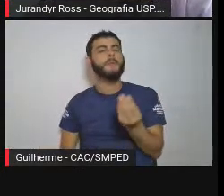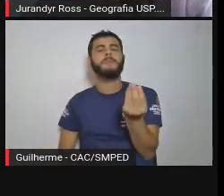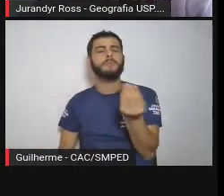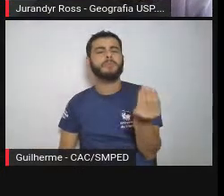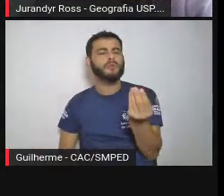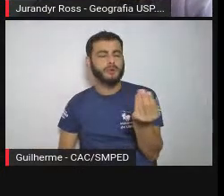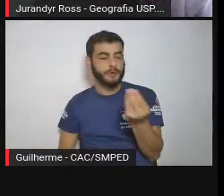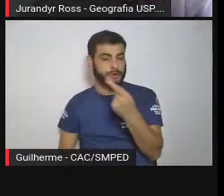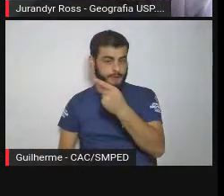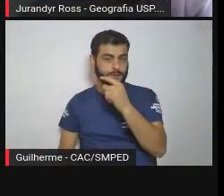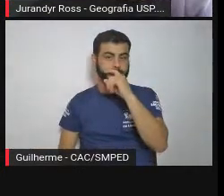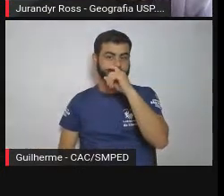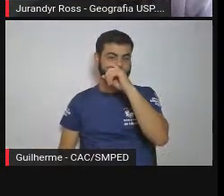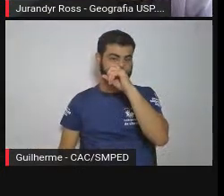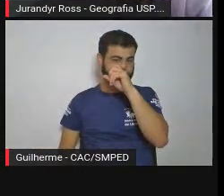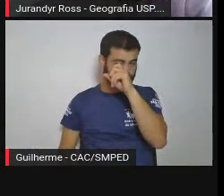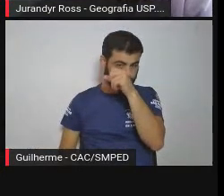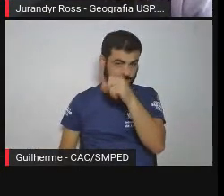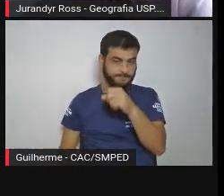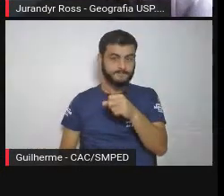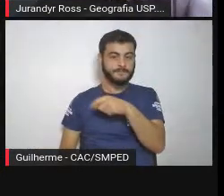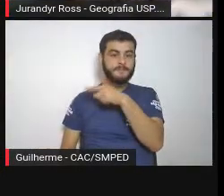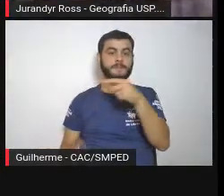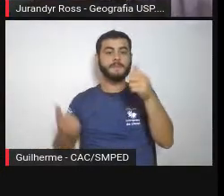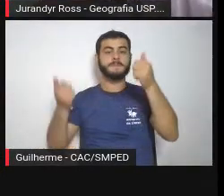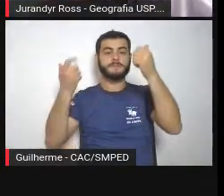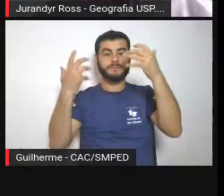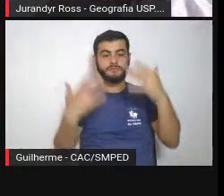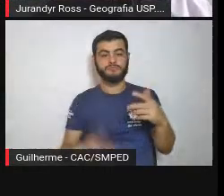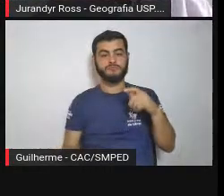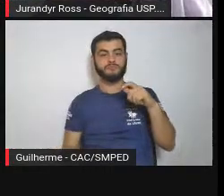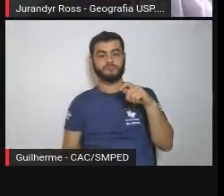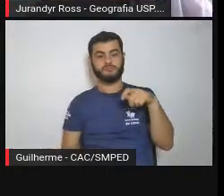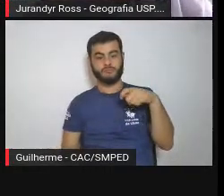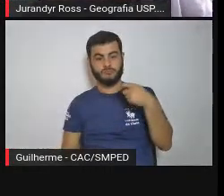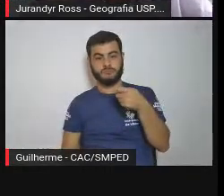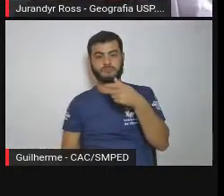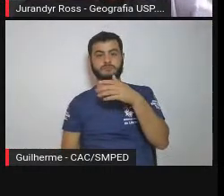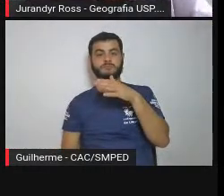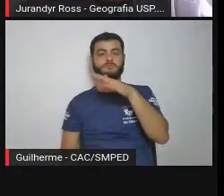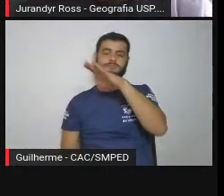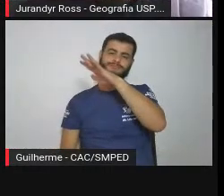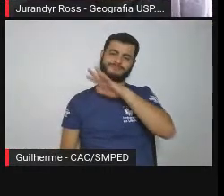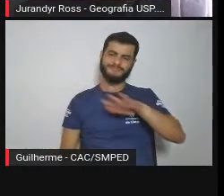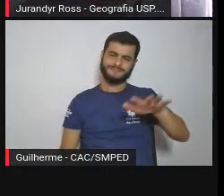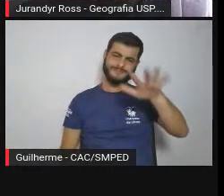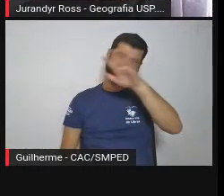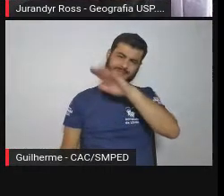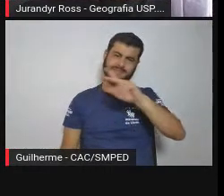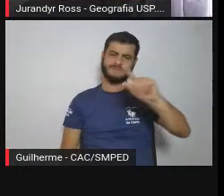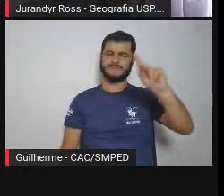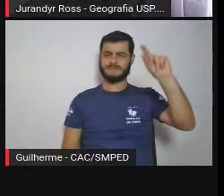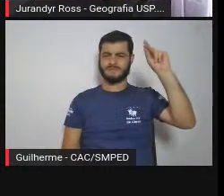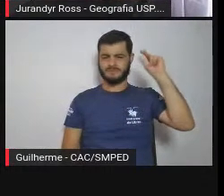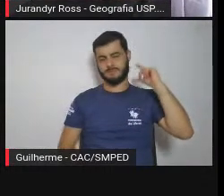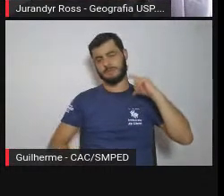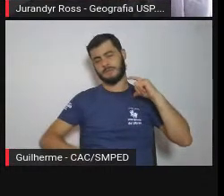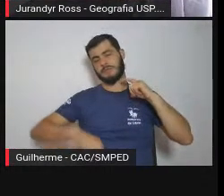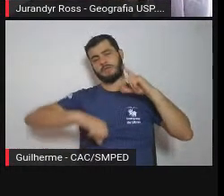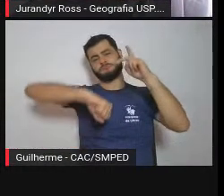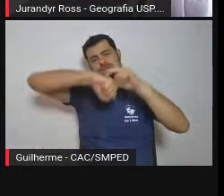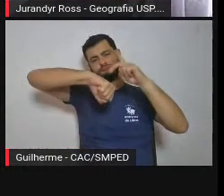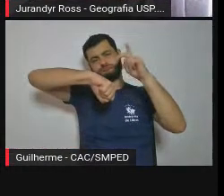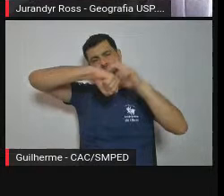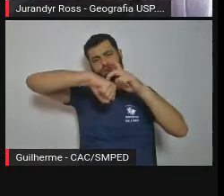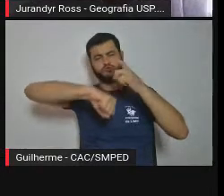o material litológico que permeia toda essa massa rochosa, esse bloco rochoso